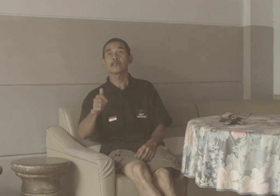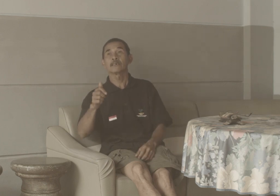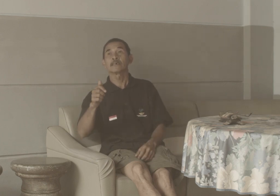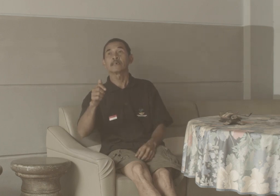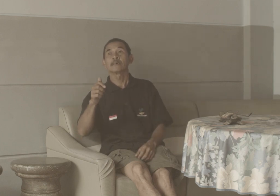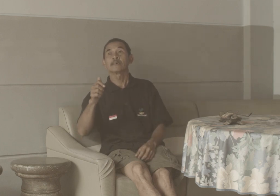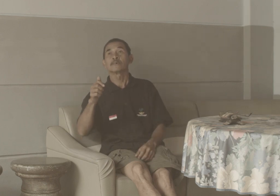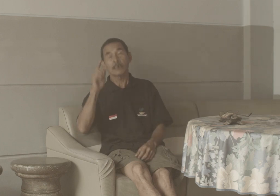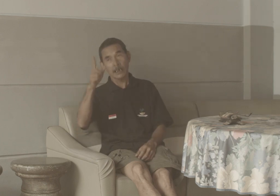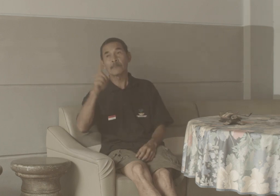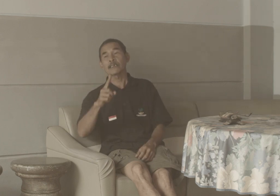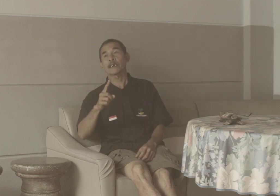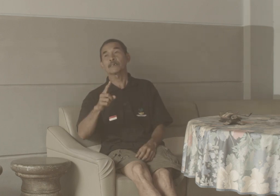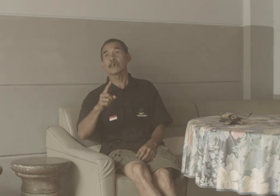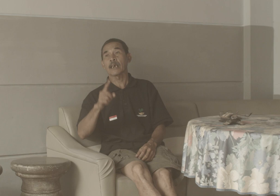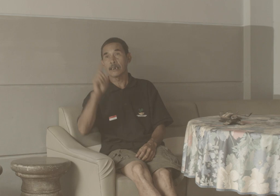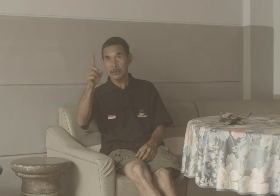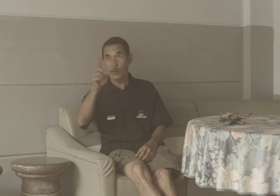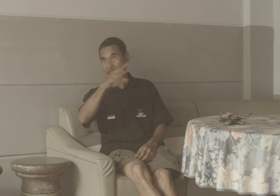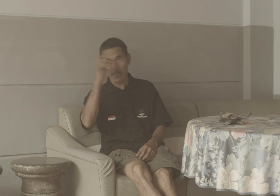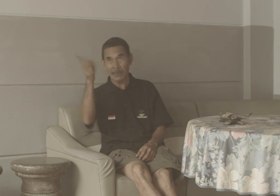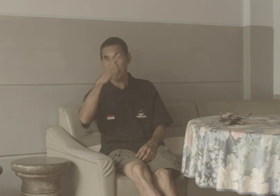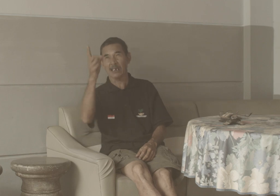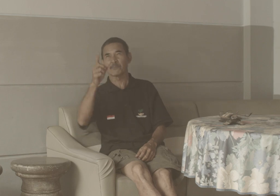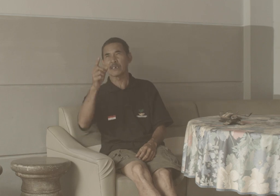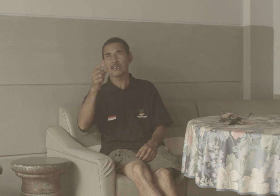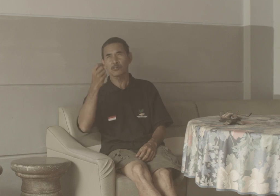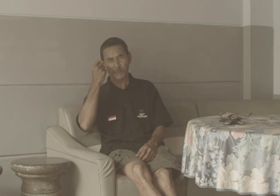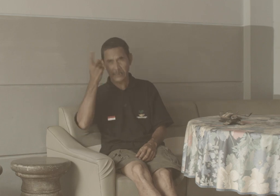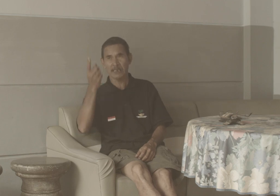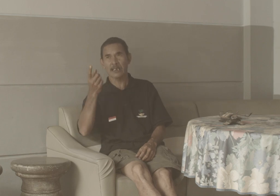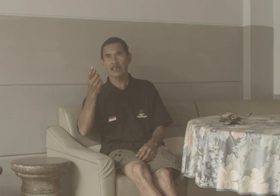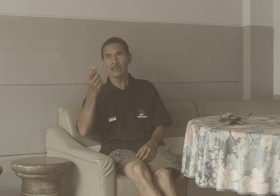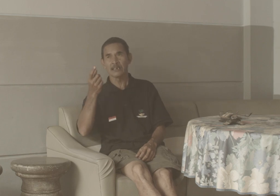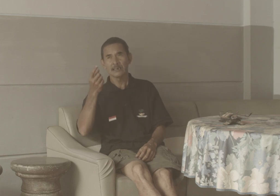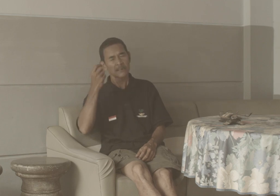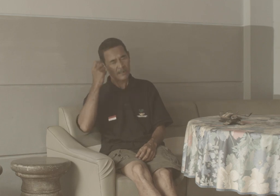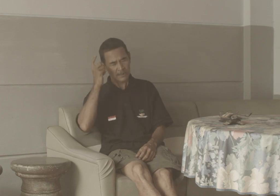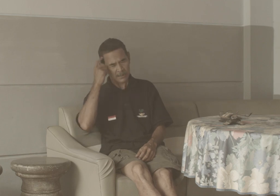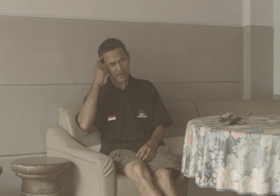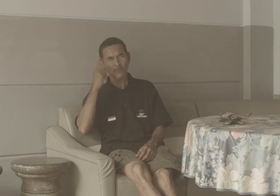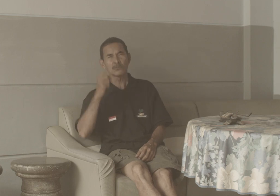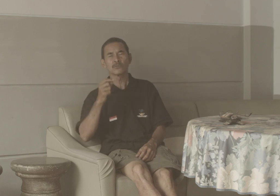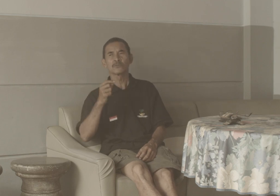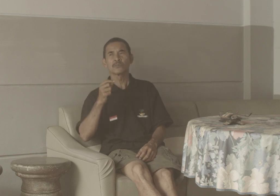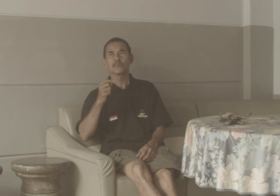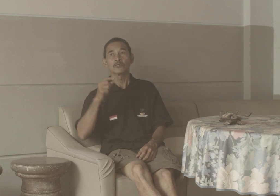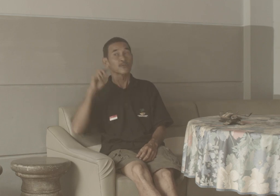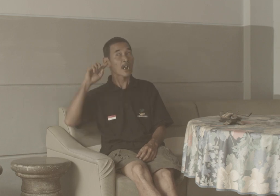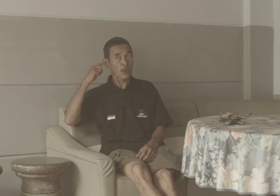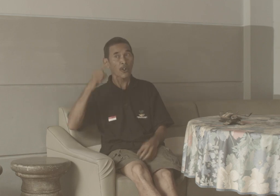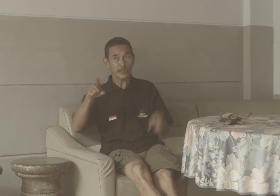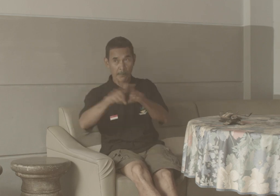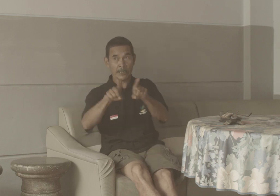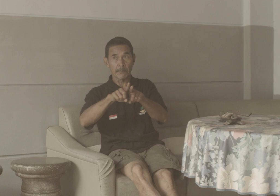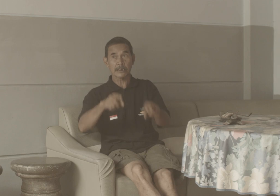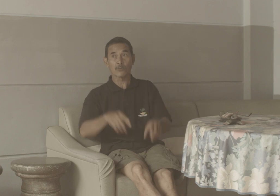Warga Masyarakat Bengkale Warga Masyarakat Bengkale Itu Percaya Tau Juga Kulok Sama Sama Sama Tau